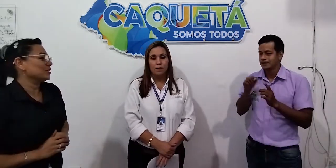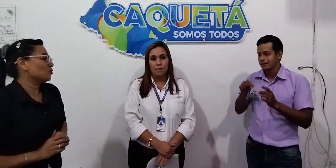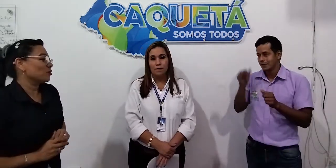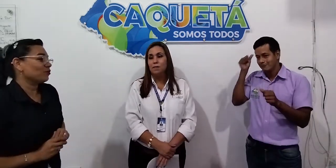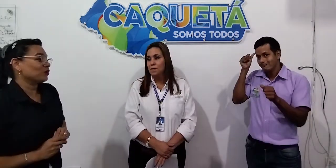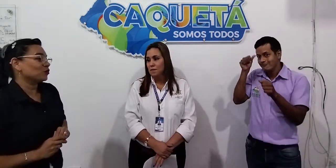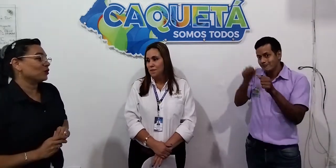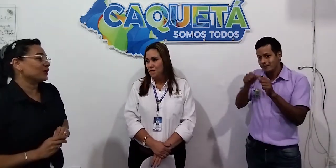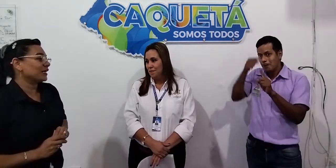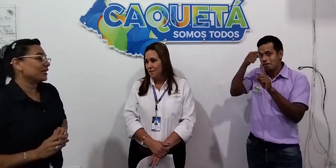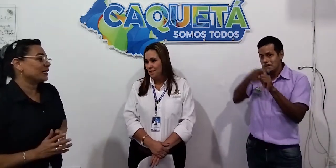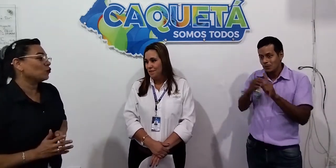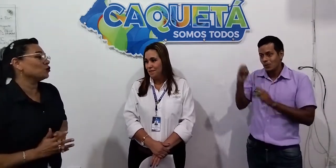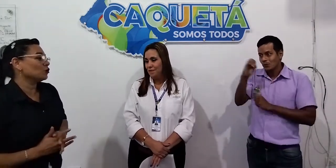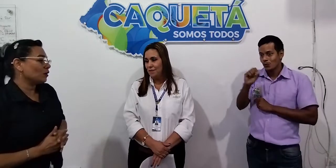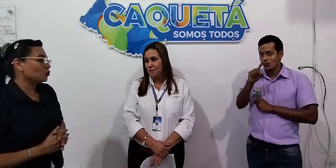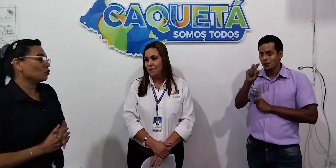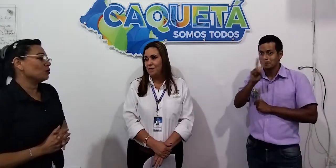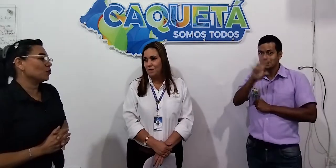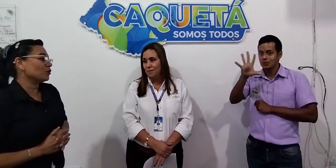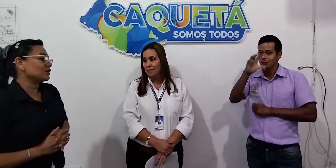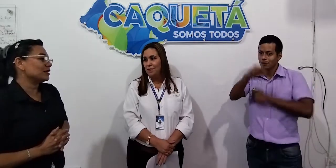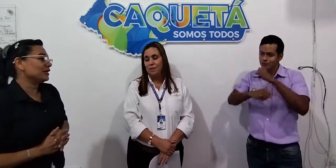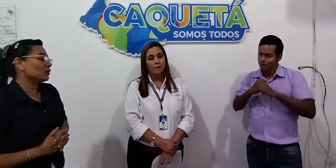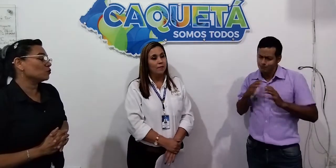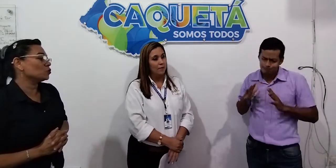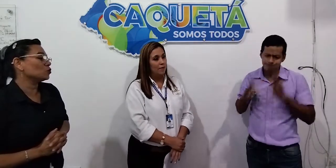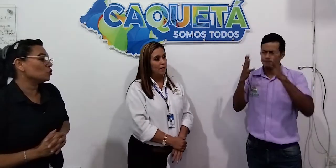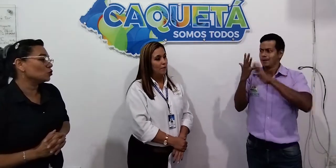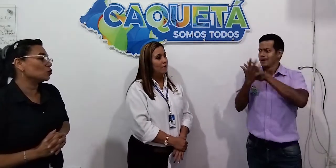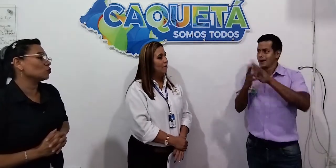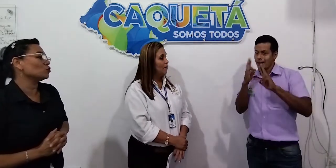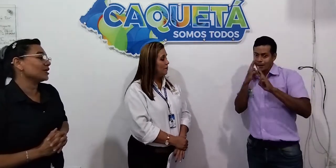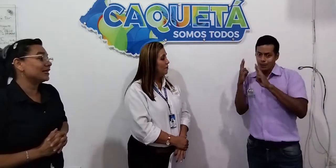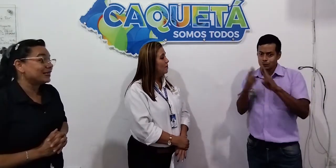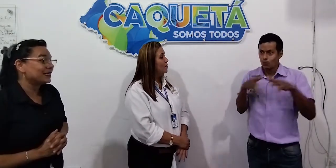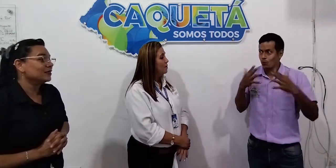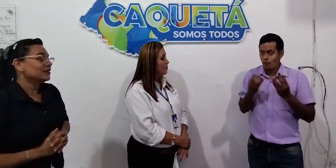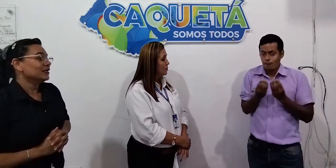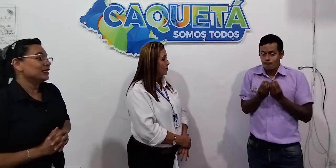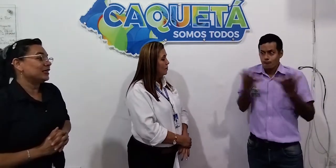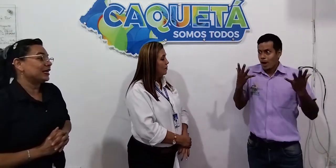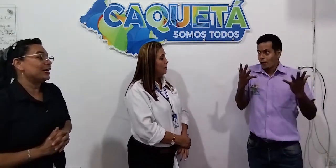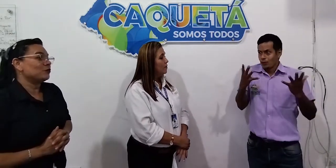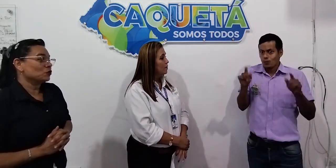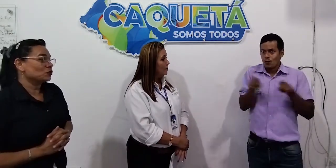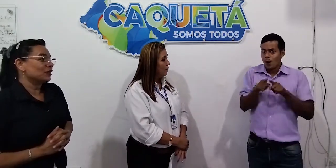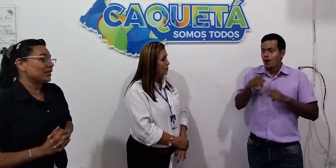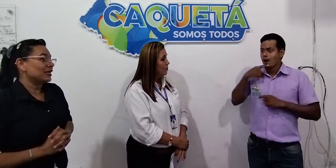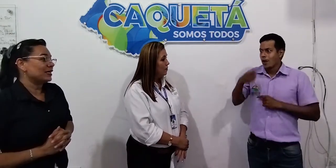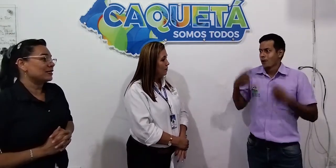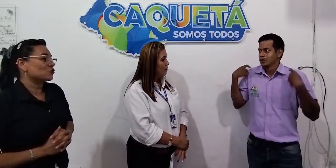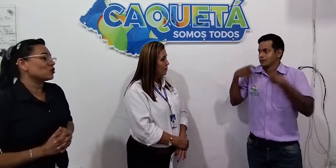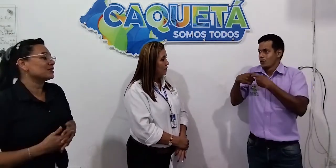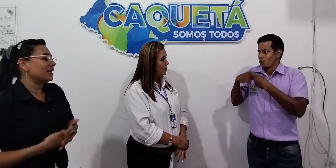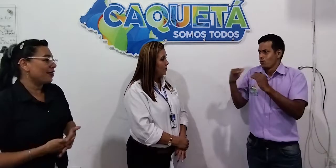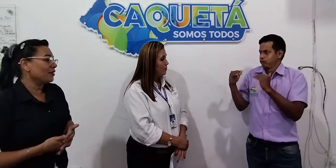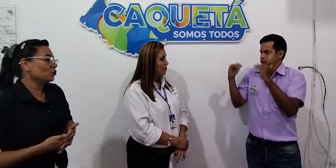Listo, perfecto, de verdad que continuamos conmemorando este día con mucho gozo, con mucha alegría y queremos que esto se siga dando